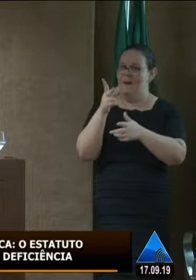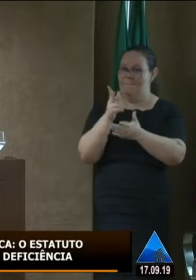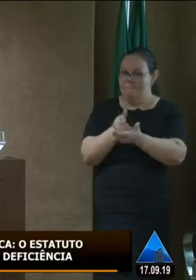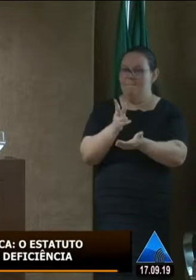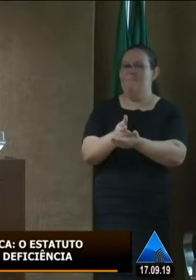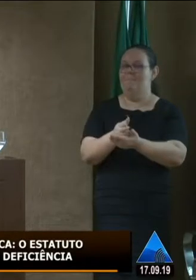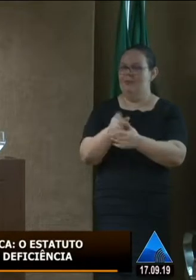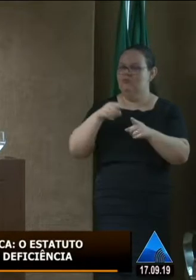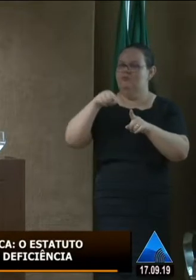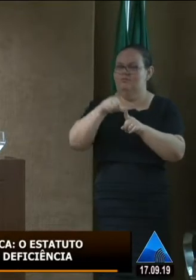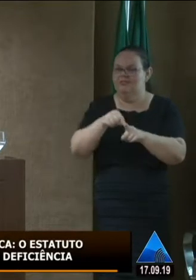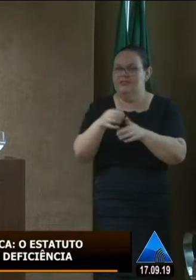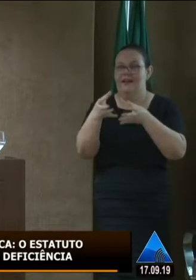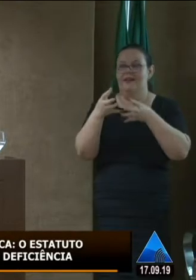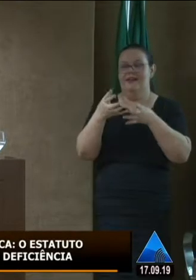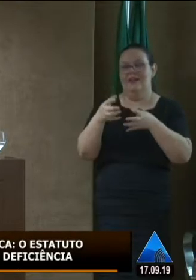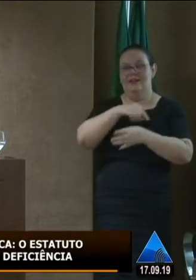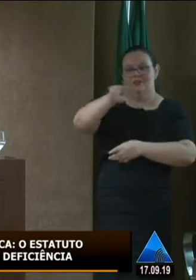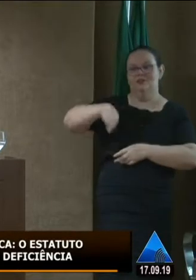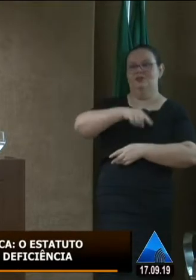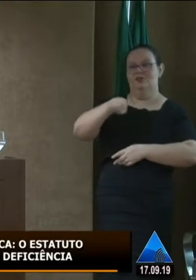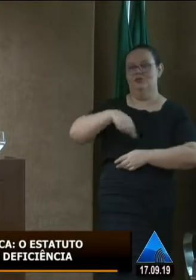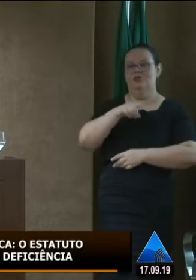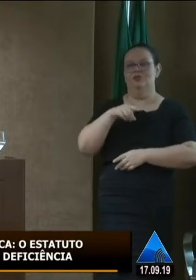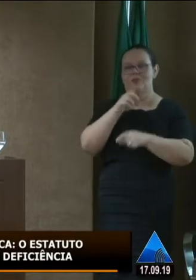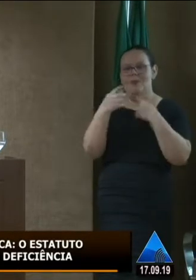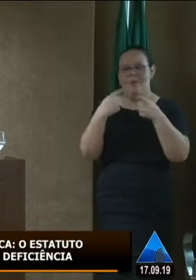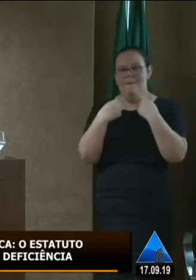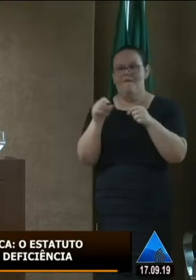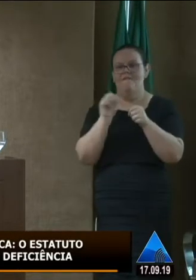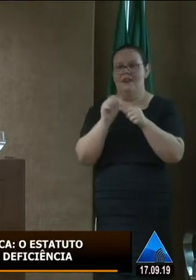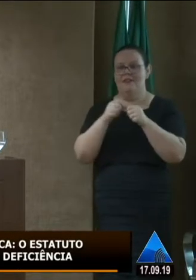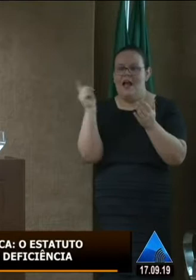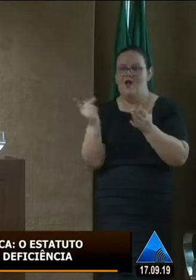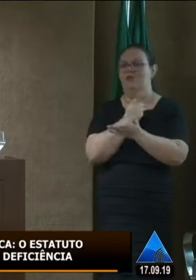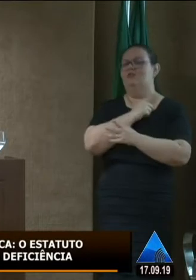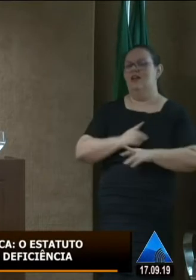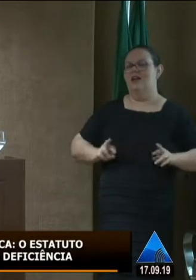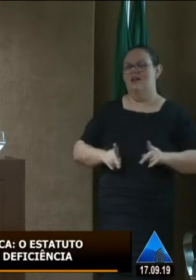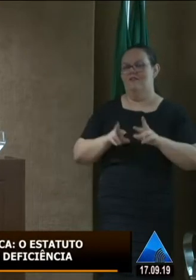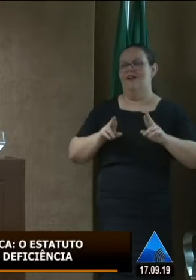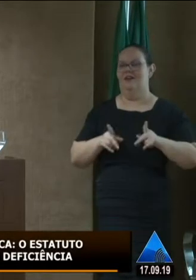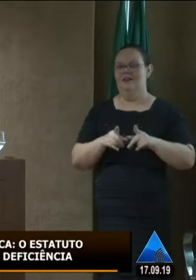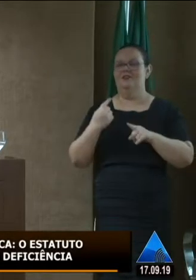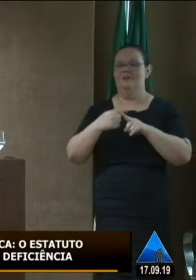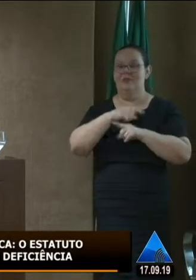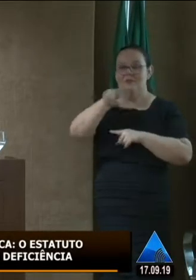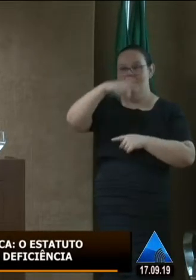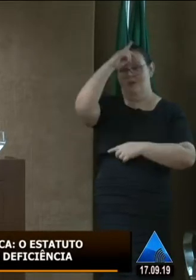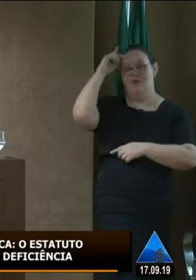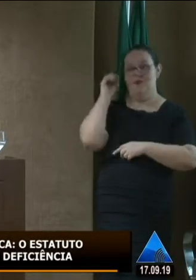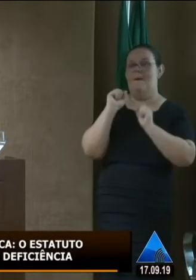integração faça de fato a diferença onde as pessoas possam realmente se sentirem